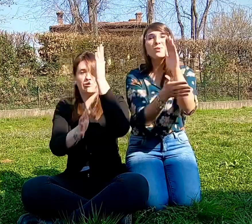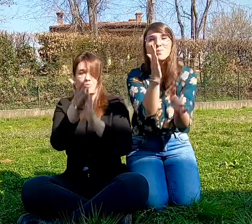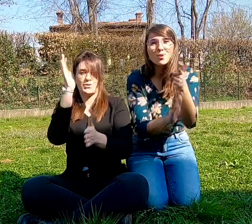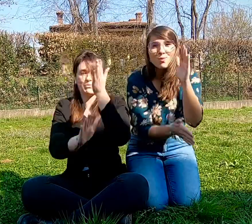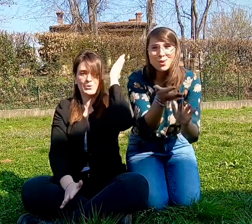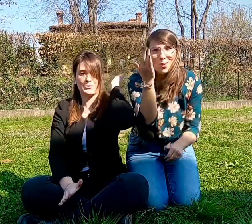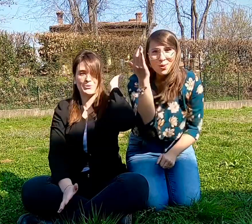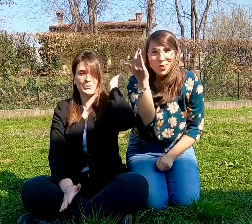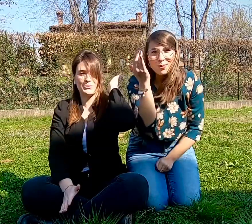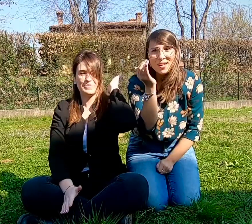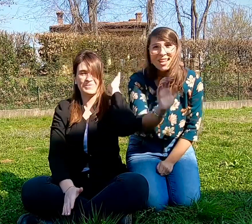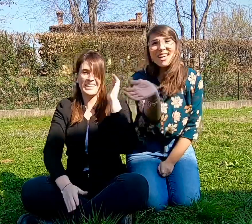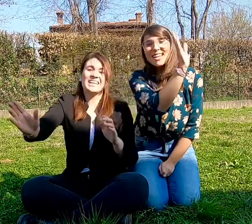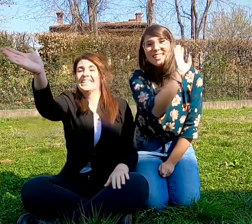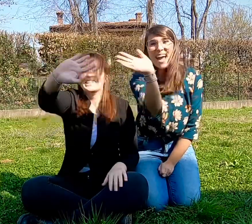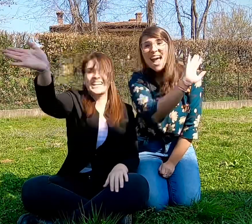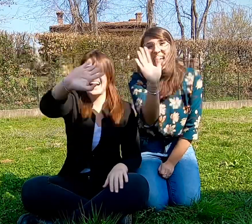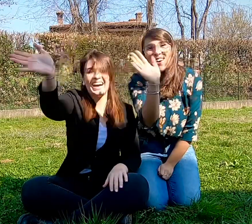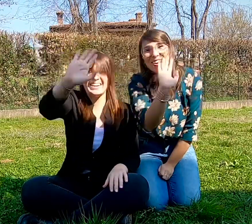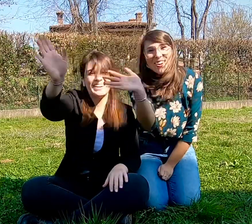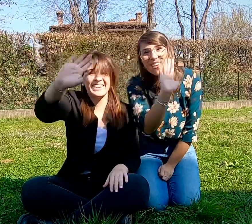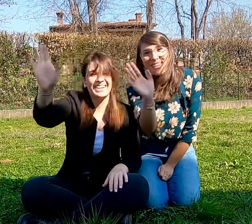zoom zoom zoom Ciao Ciao